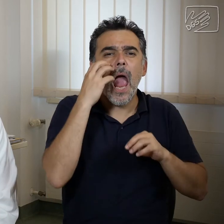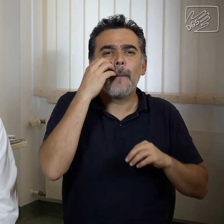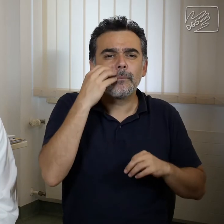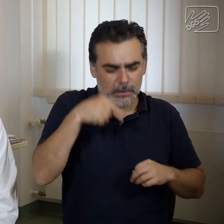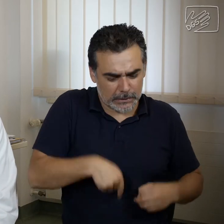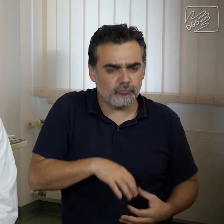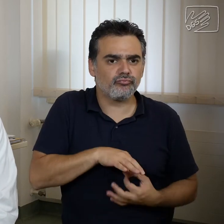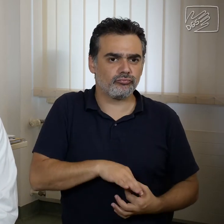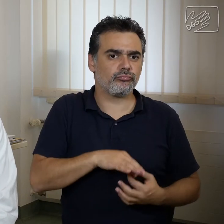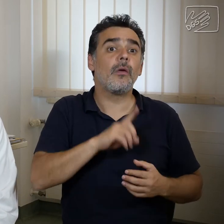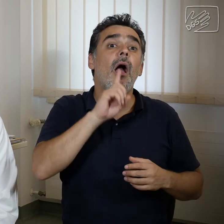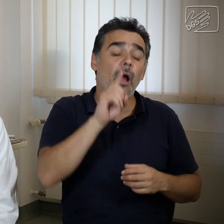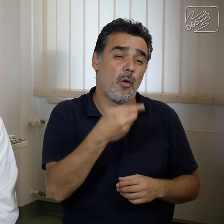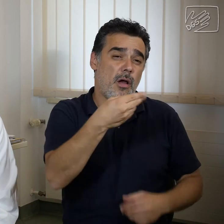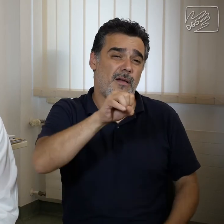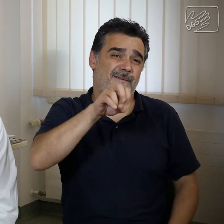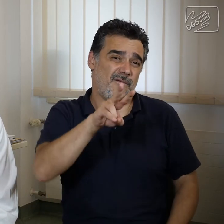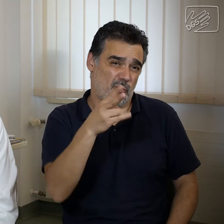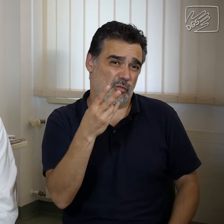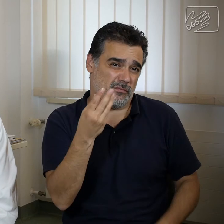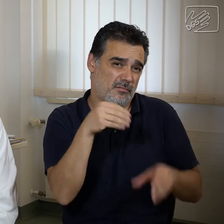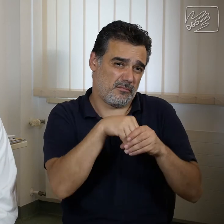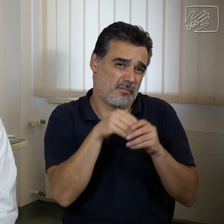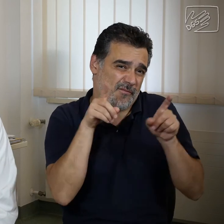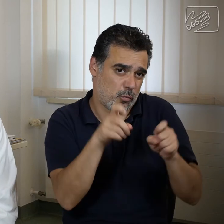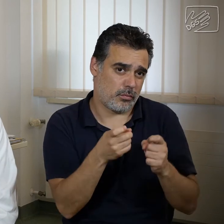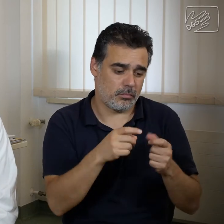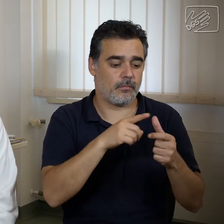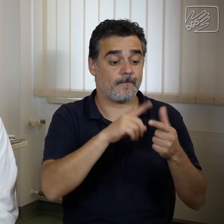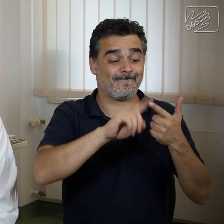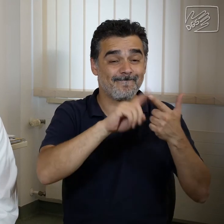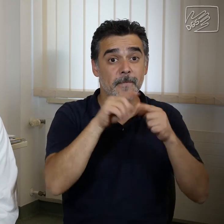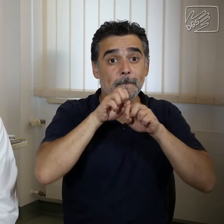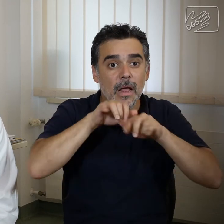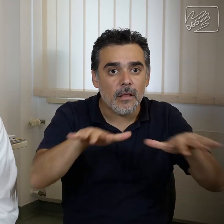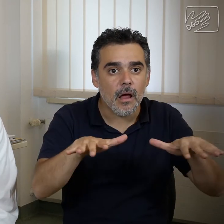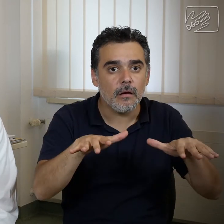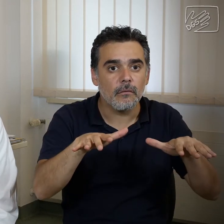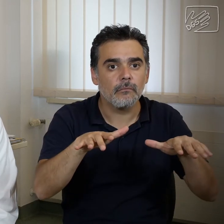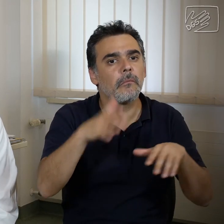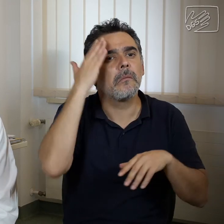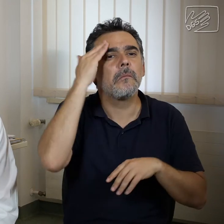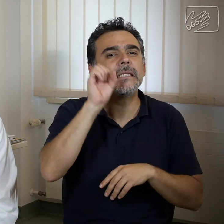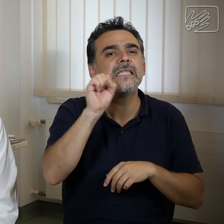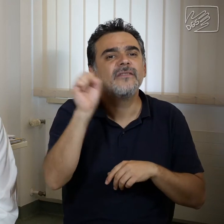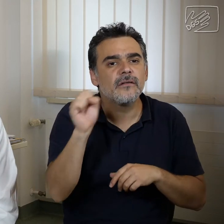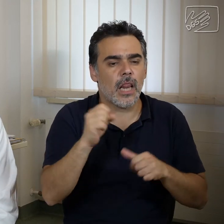HIV gehört dazu. Machen wir weiter mit den Bakterien. An den Bakterien kennen wir die Syphilis, wir kennen den Tripper